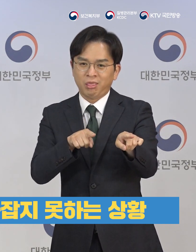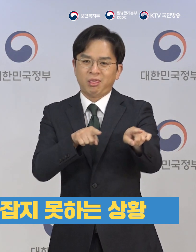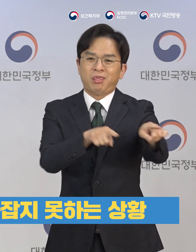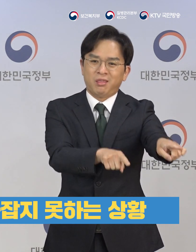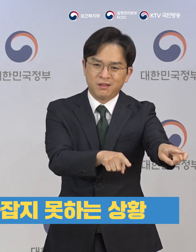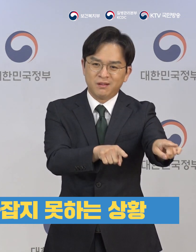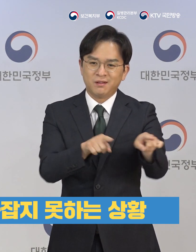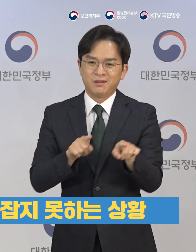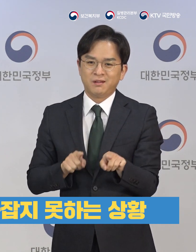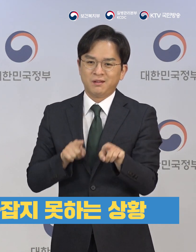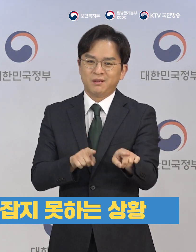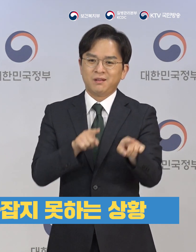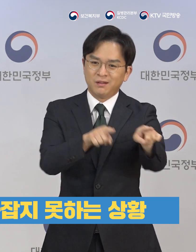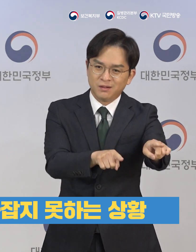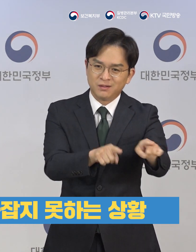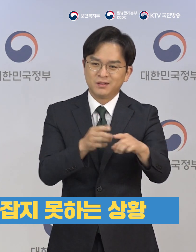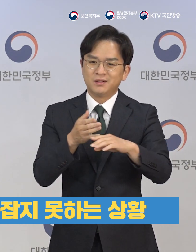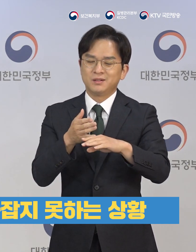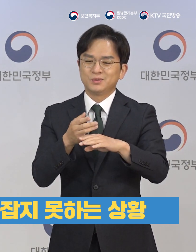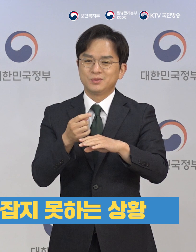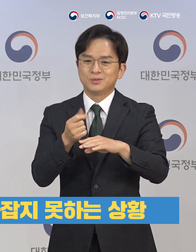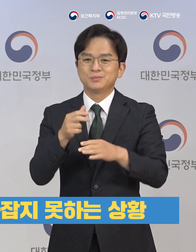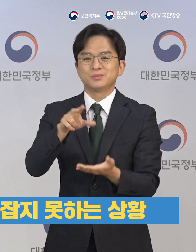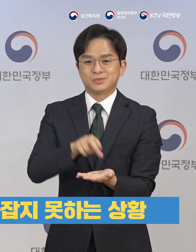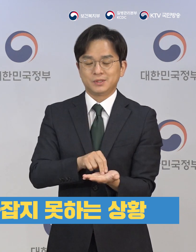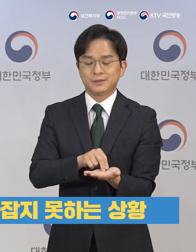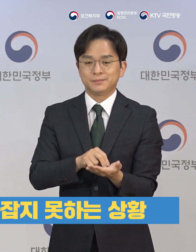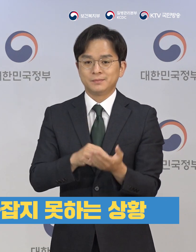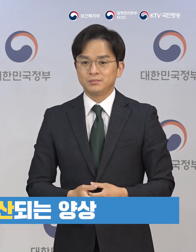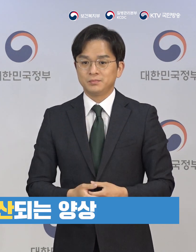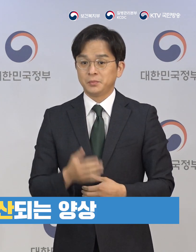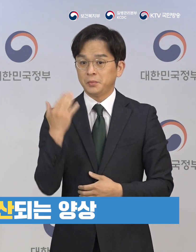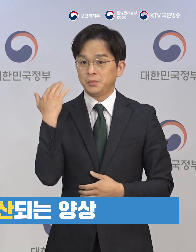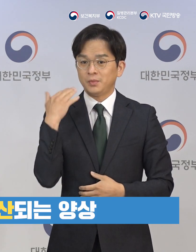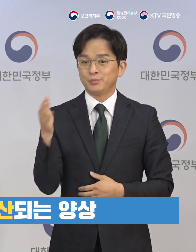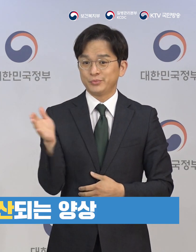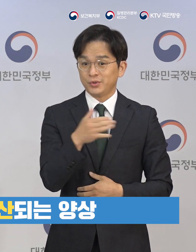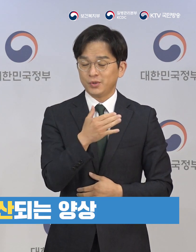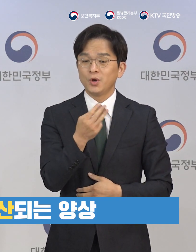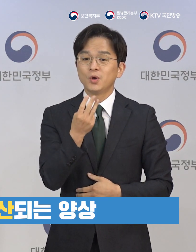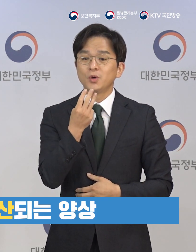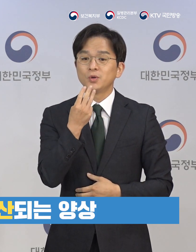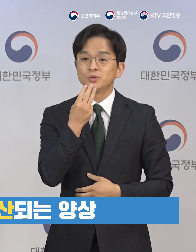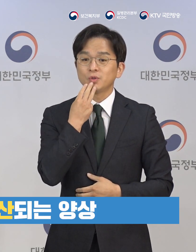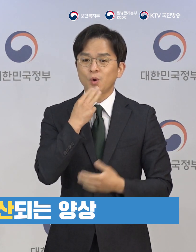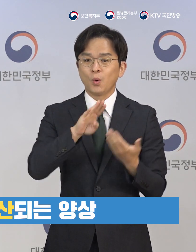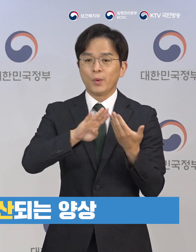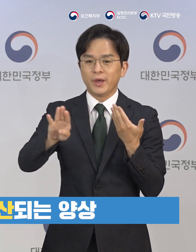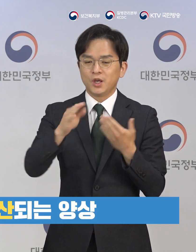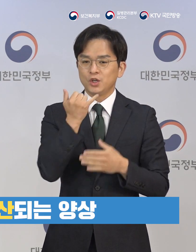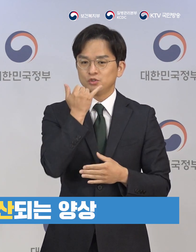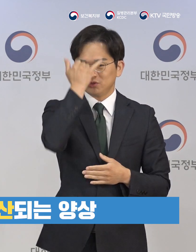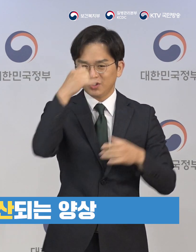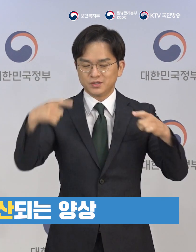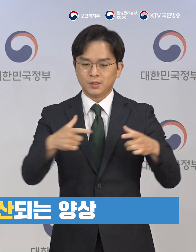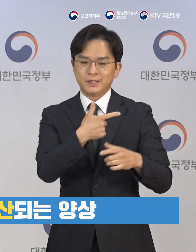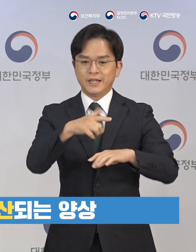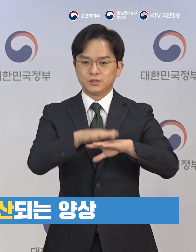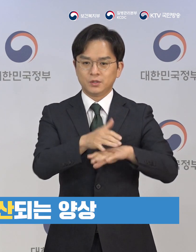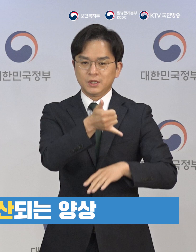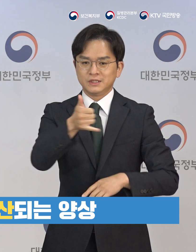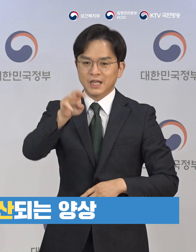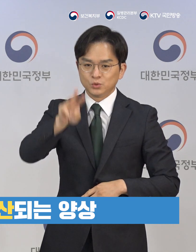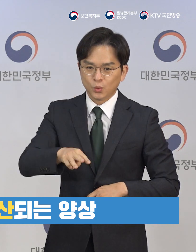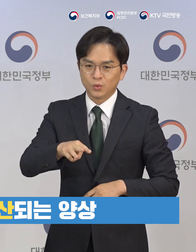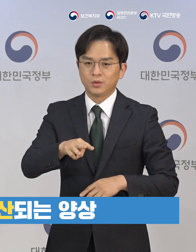충분히 따라잡지 못하는 상황이 계속되고 있습니다. 특히 금주 들어 수도권 이외의